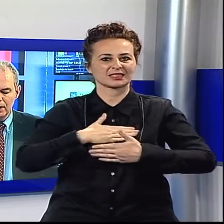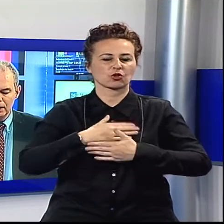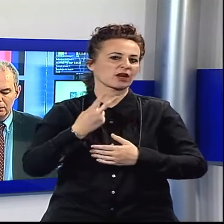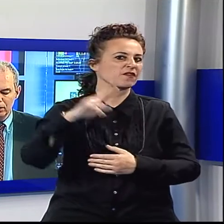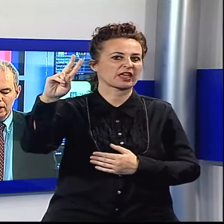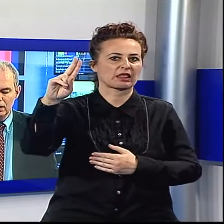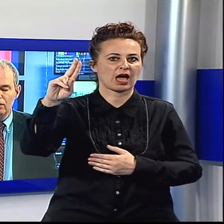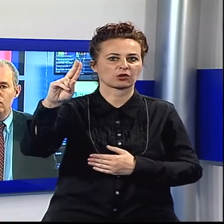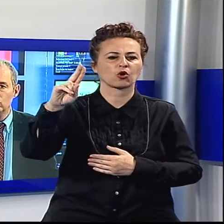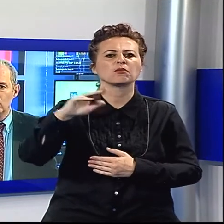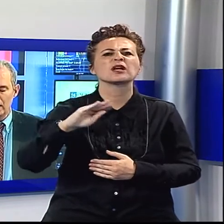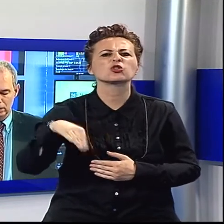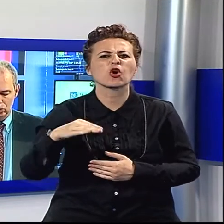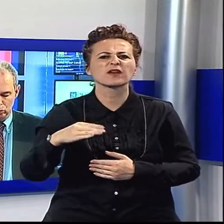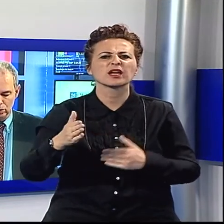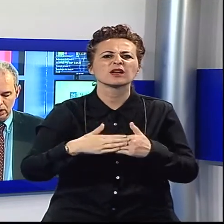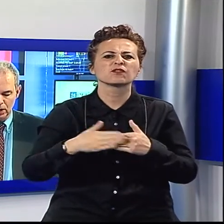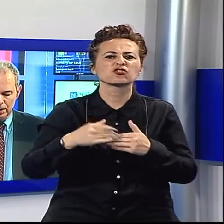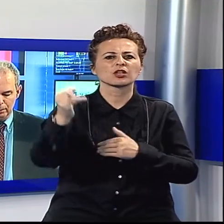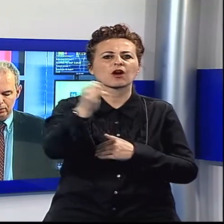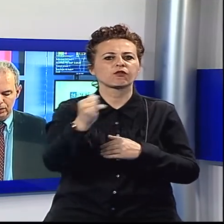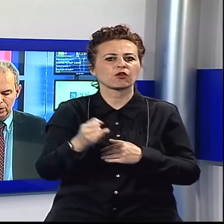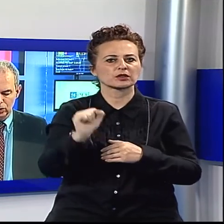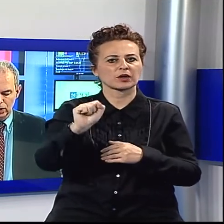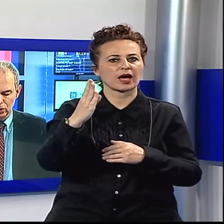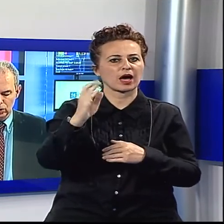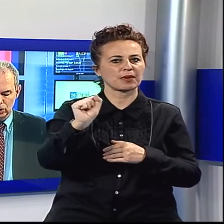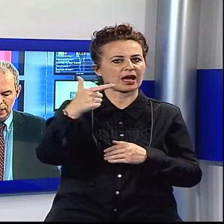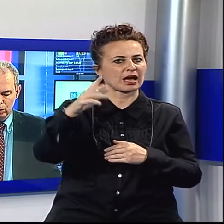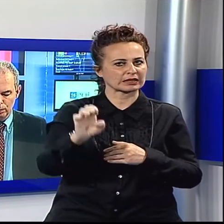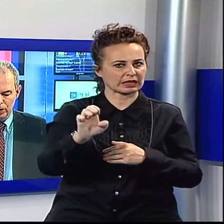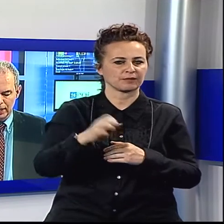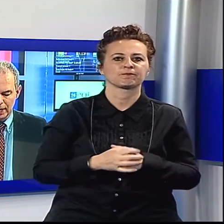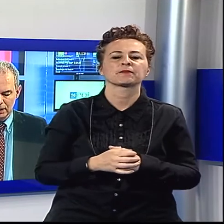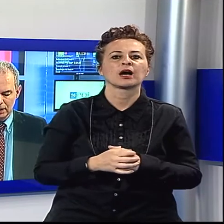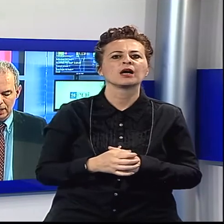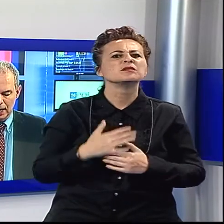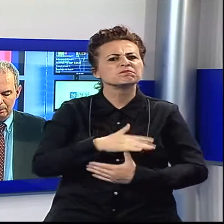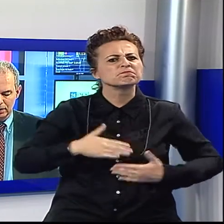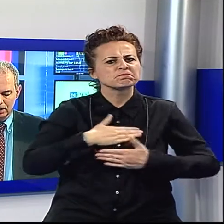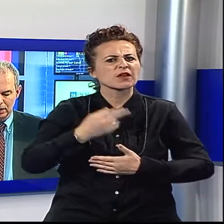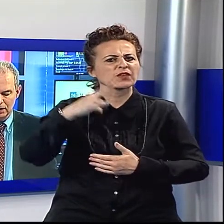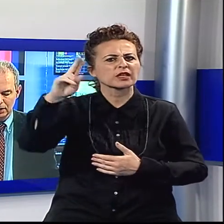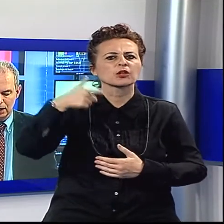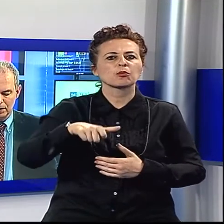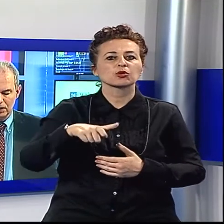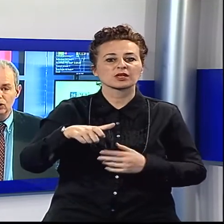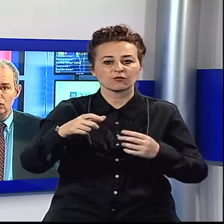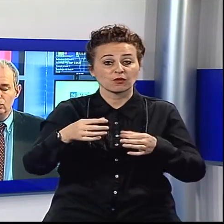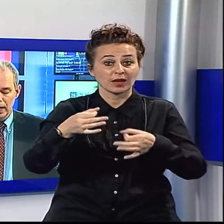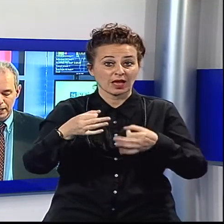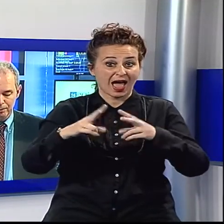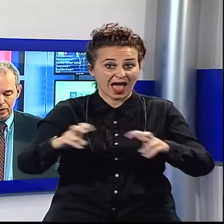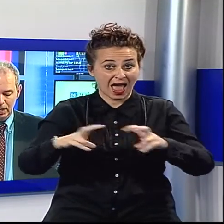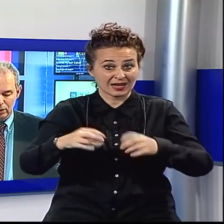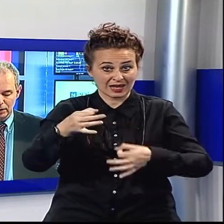per la marina di Ponente e il fosso Abate Sud. Il provvedimento si è reso necessario dopo le analisi dell'ARPAT richieste dall'amministrazione